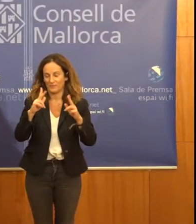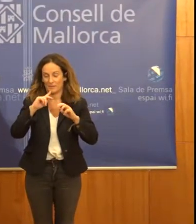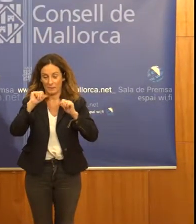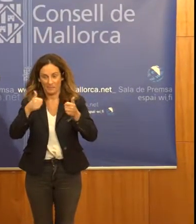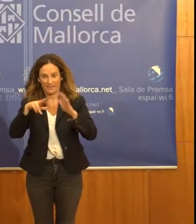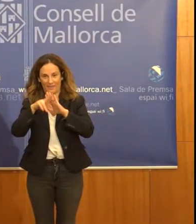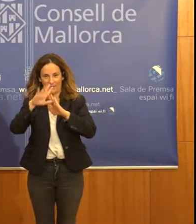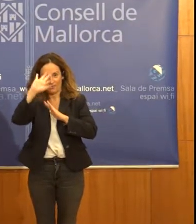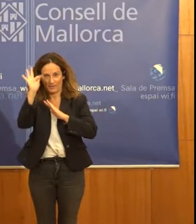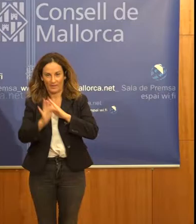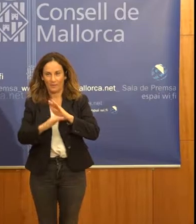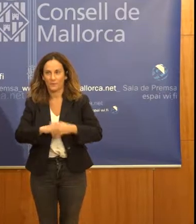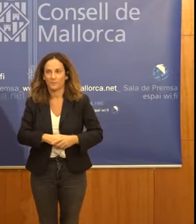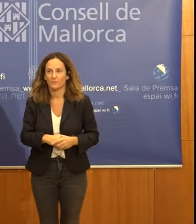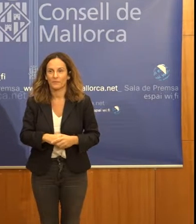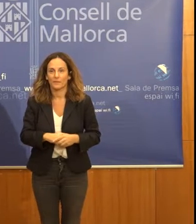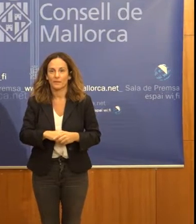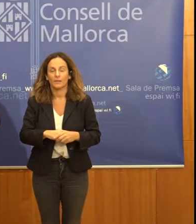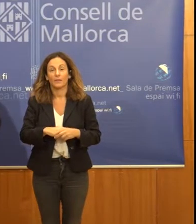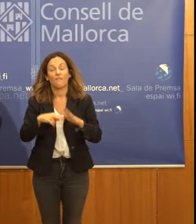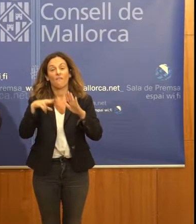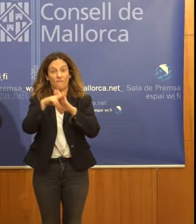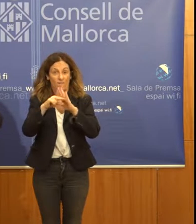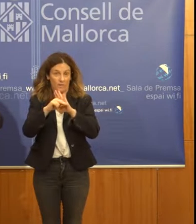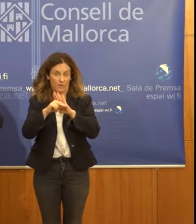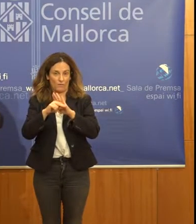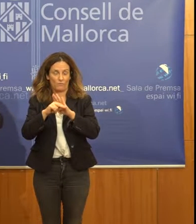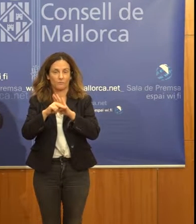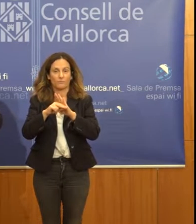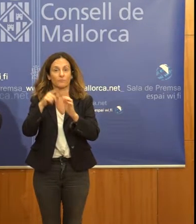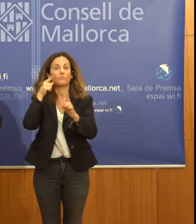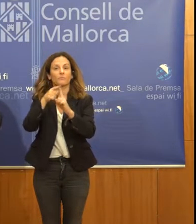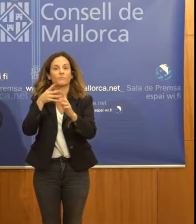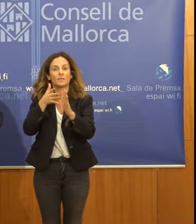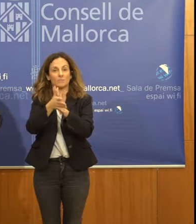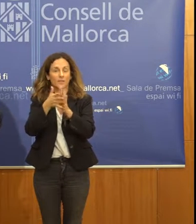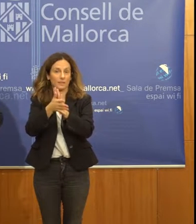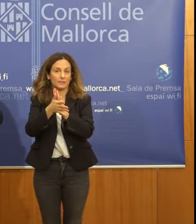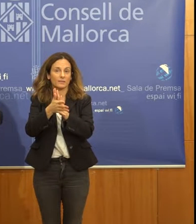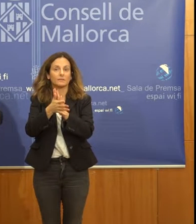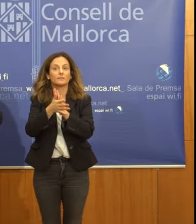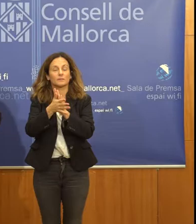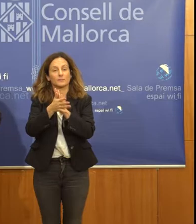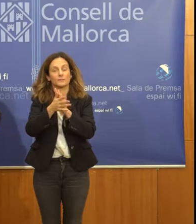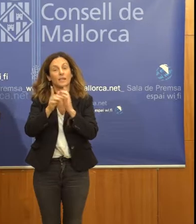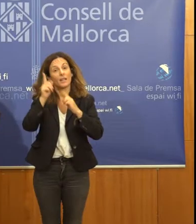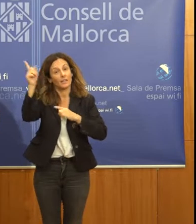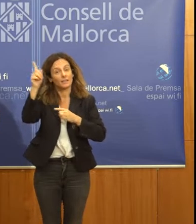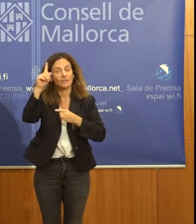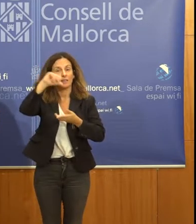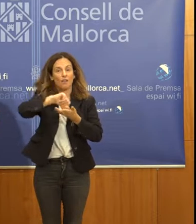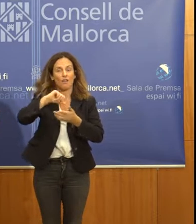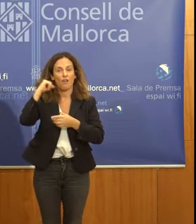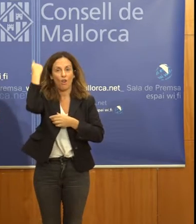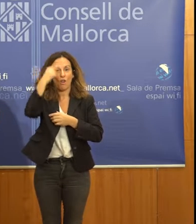Molt breu, sí. De com comença aquest vídeo per explicar, que explicarà a Londres la nostra aposta